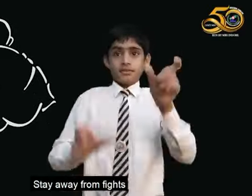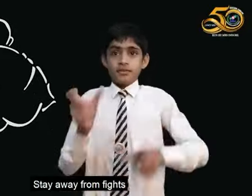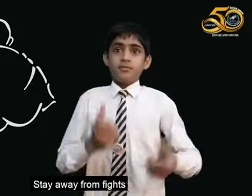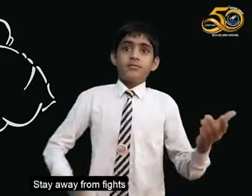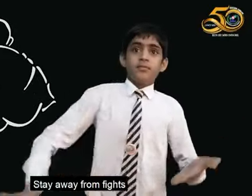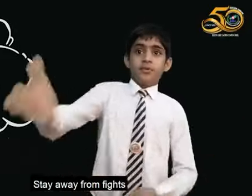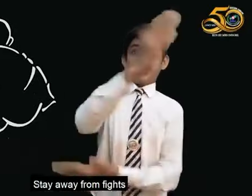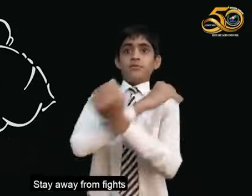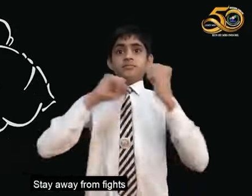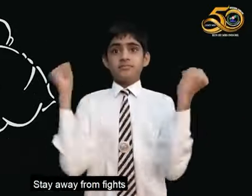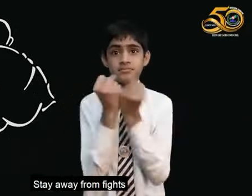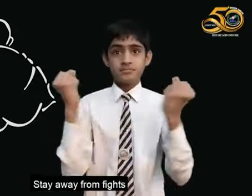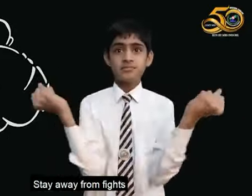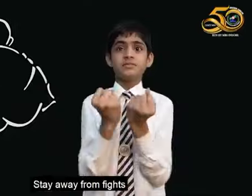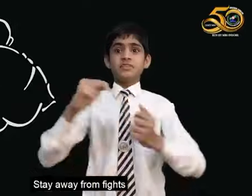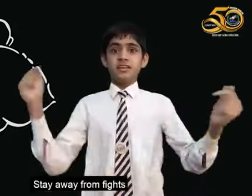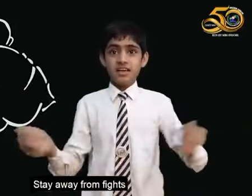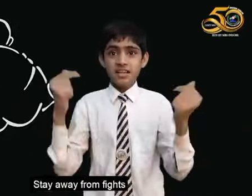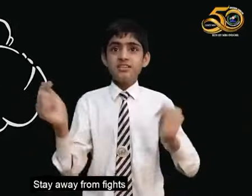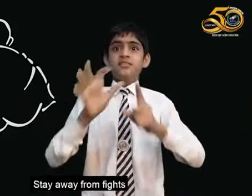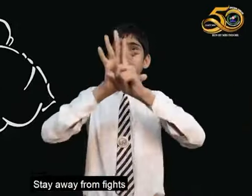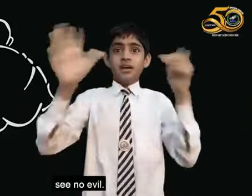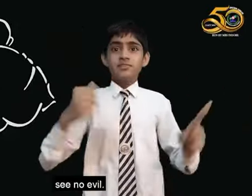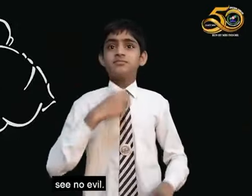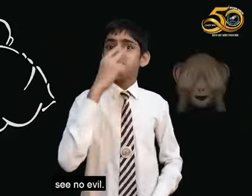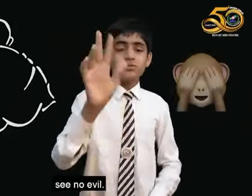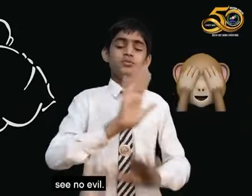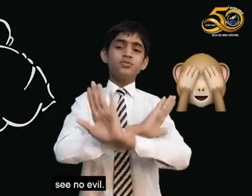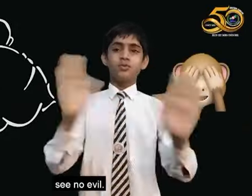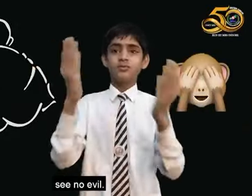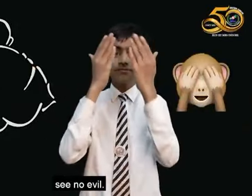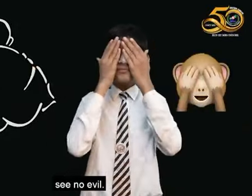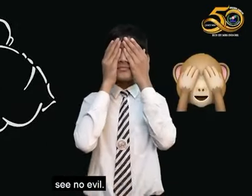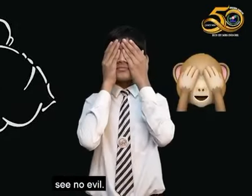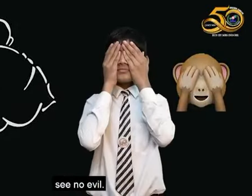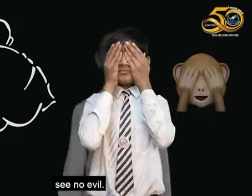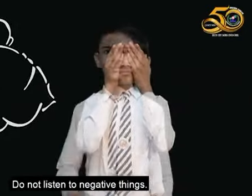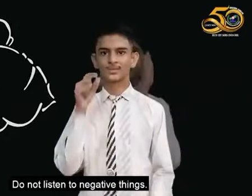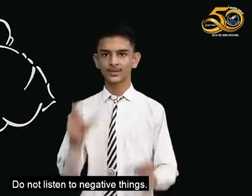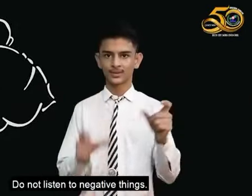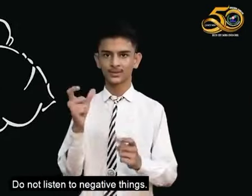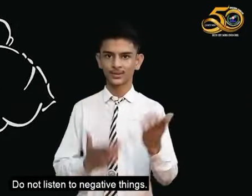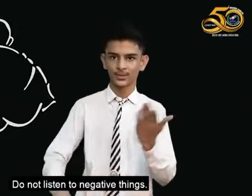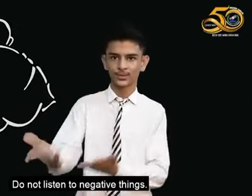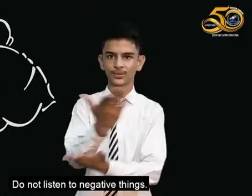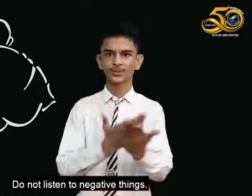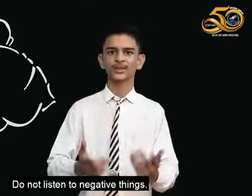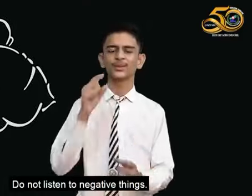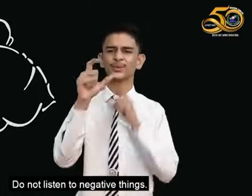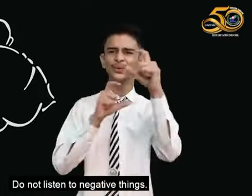हमें कभी भी जगडा या लडाई से दूर रहना चाहिए बुराना देखो किसी भी प्रकार की नकारात्मक्ता